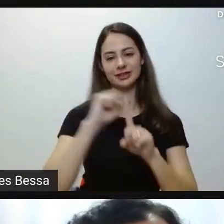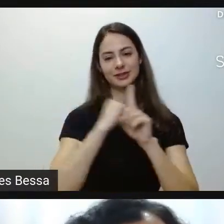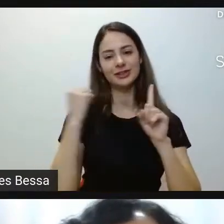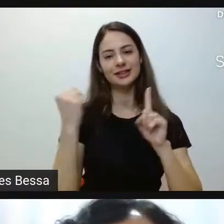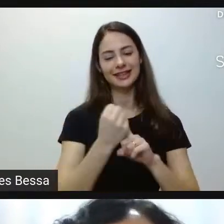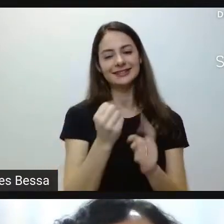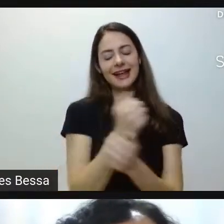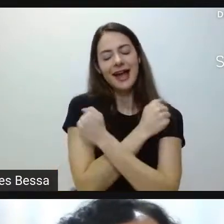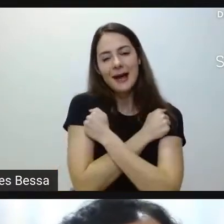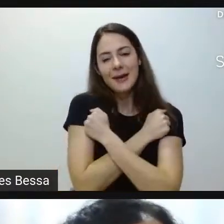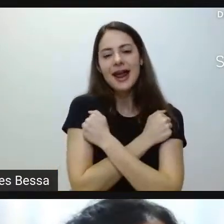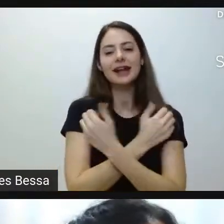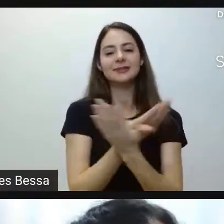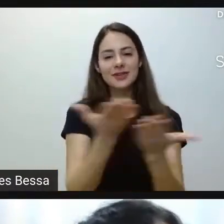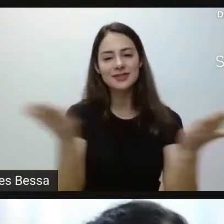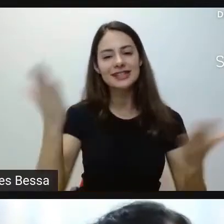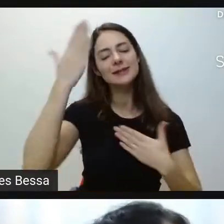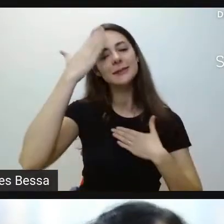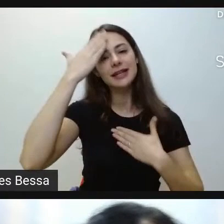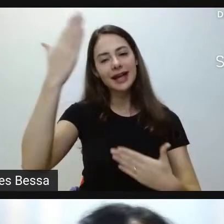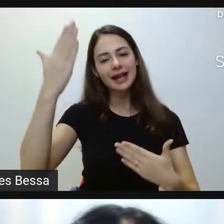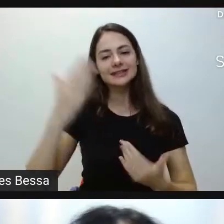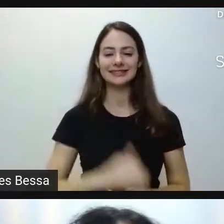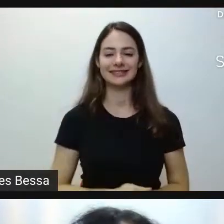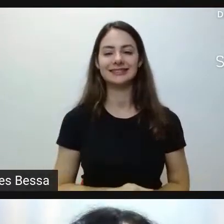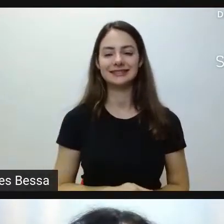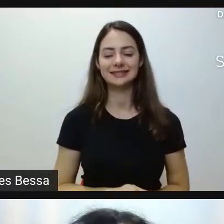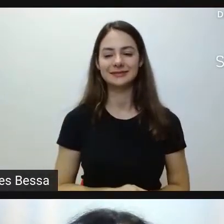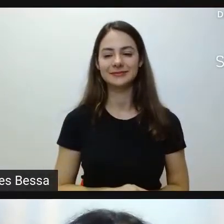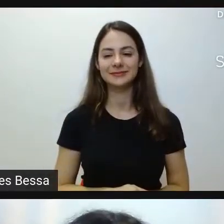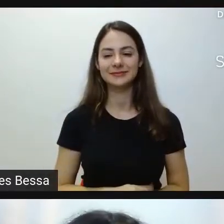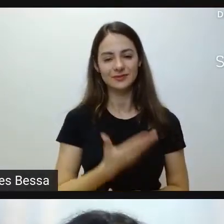Um abraço para todos e muito obrigada. Fala aí, Juliano.